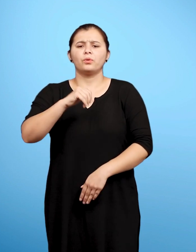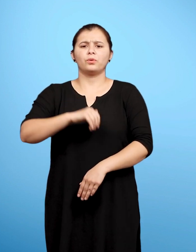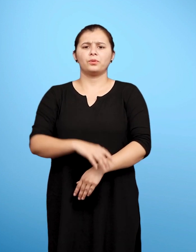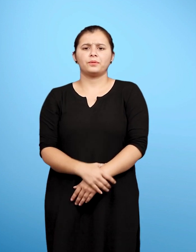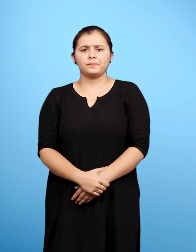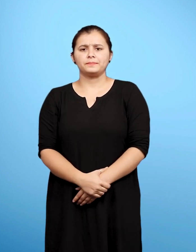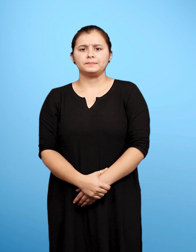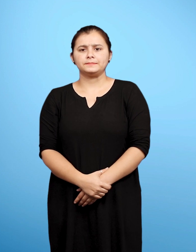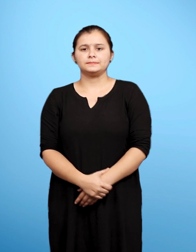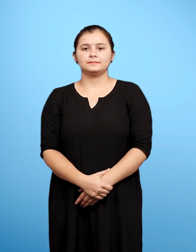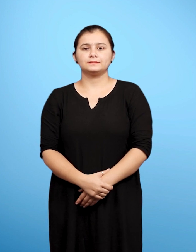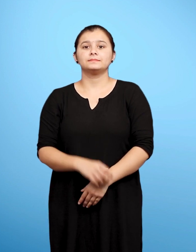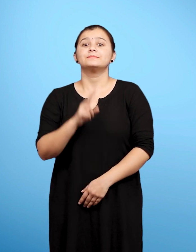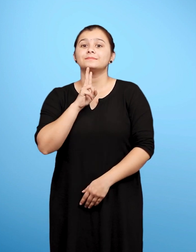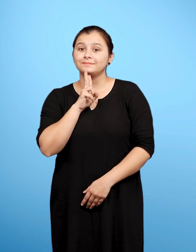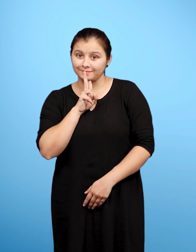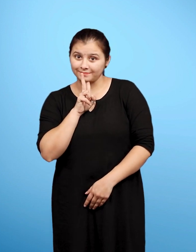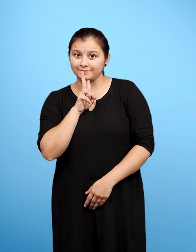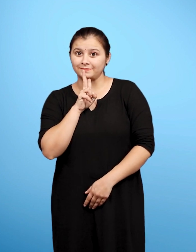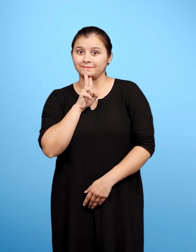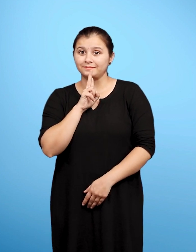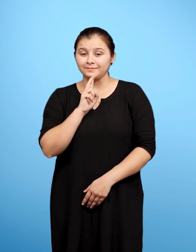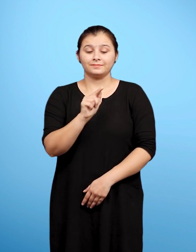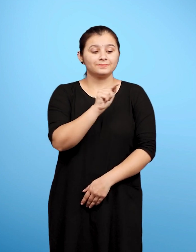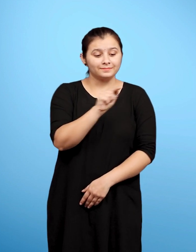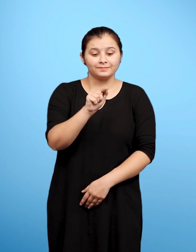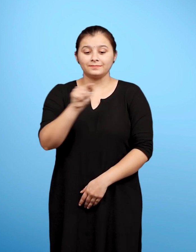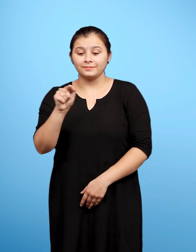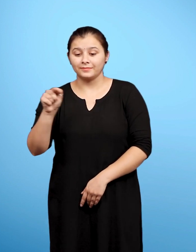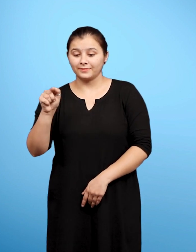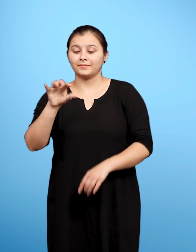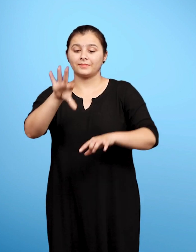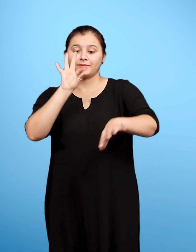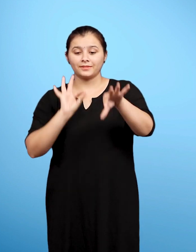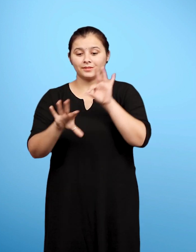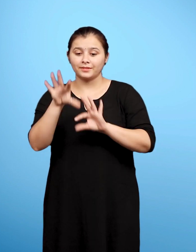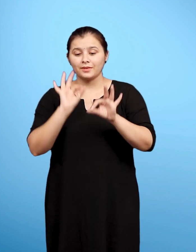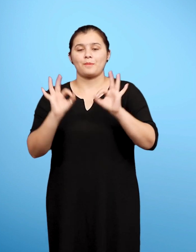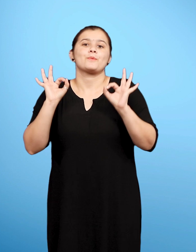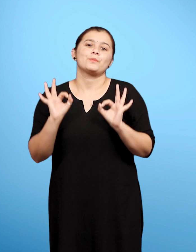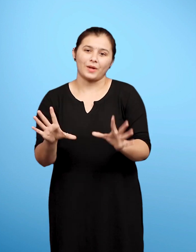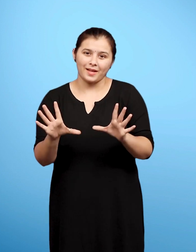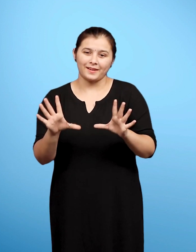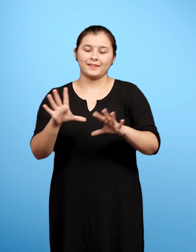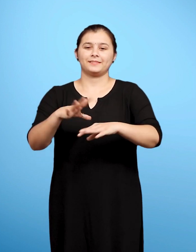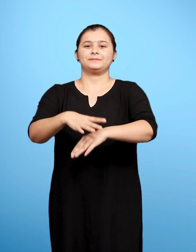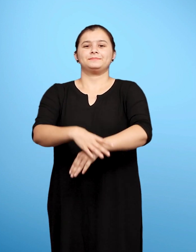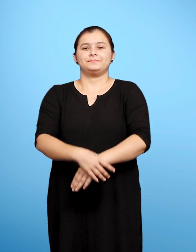ख अब आप वाक्य के खाली स्थान को अपनी